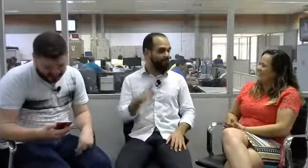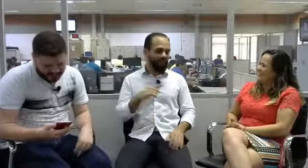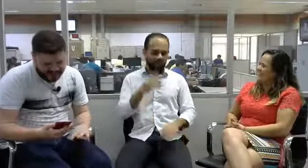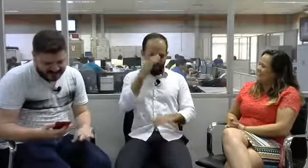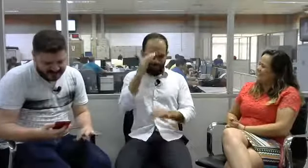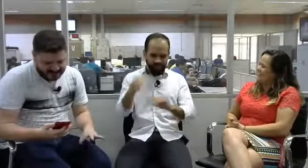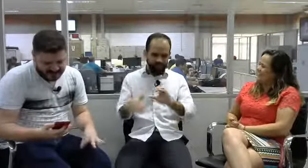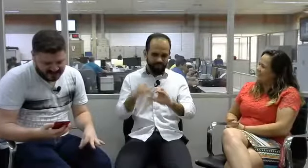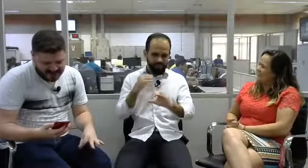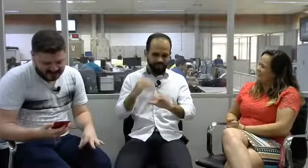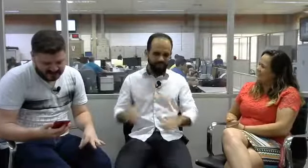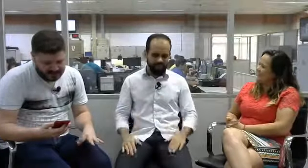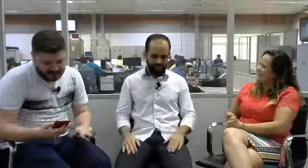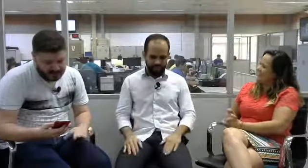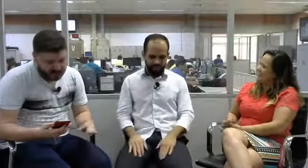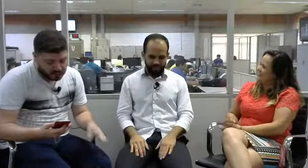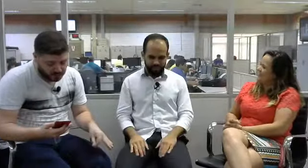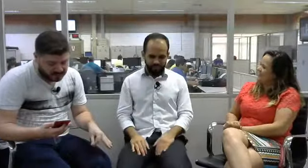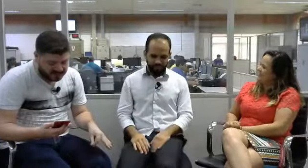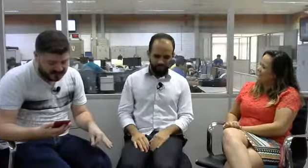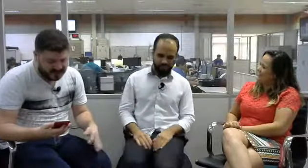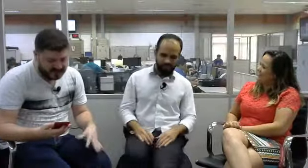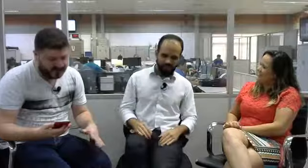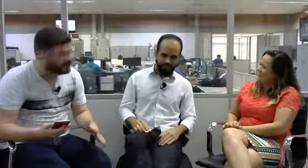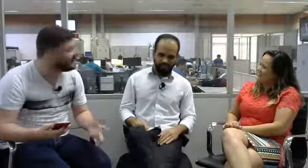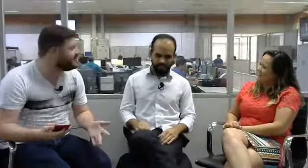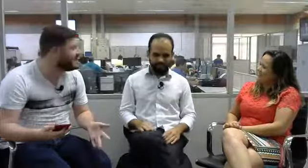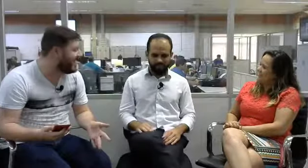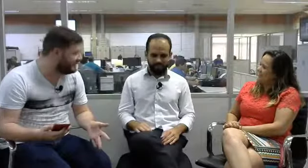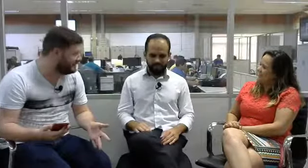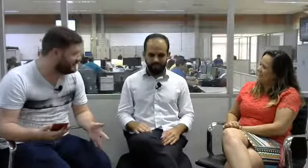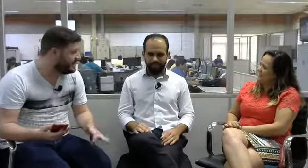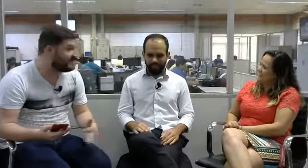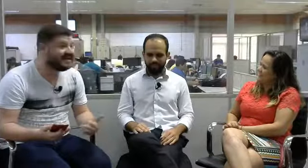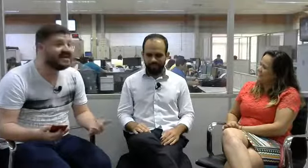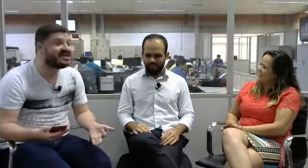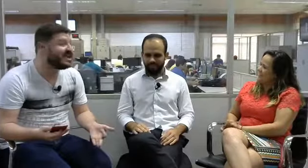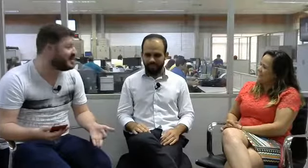Marinês Machado disse, sou surda e não entendi nada. Cadê a legenda?